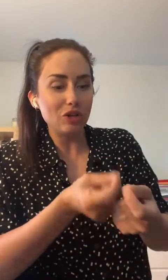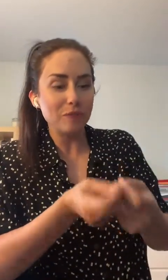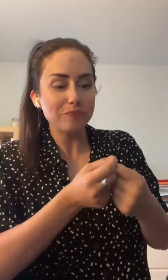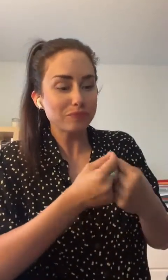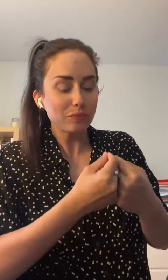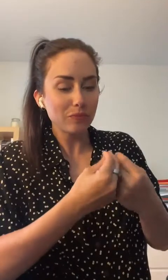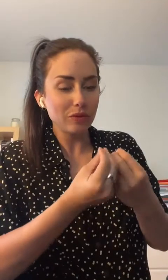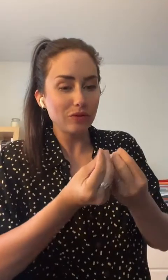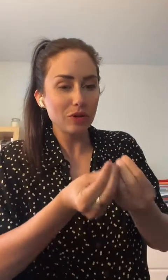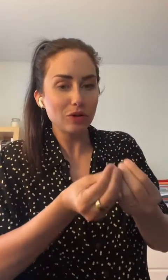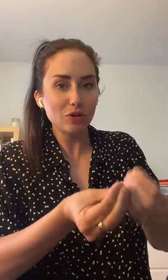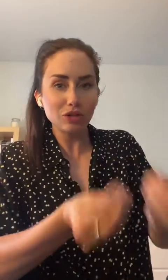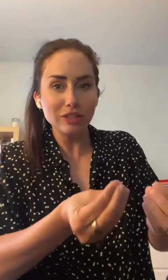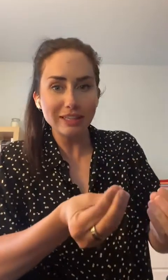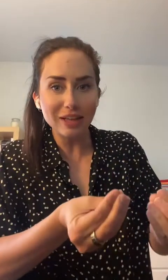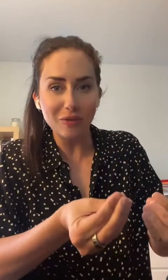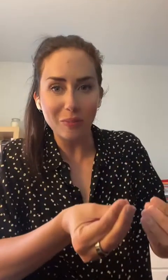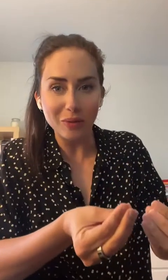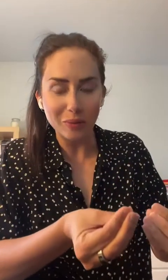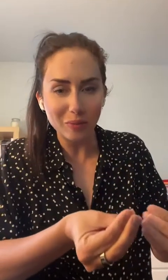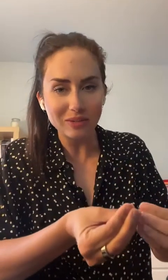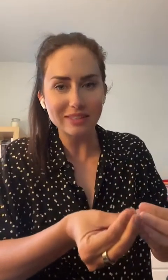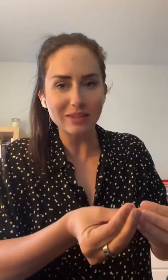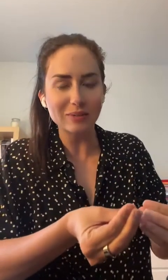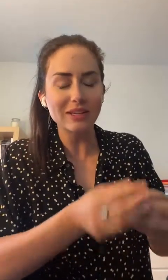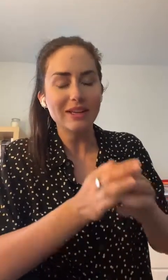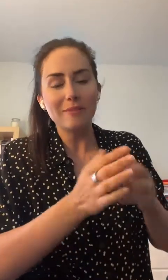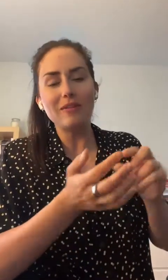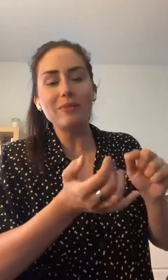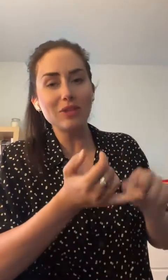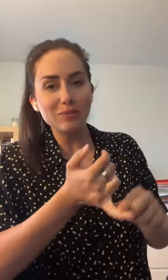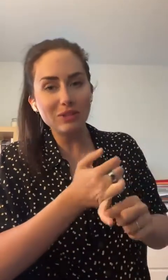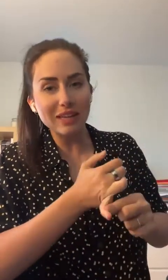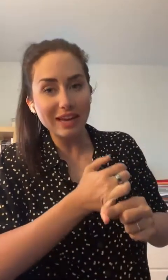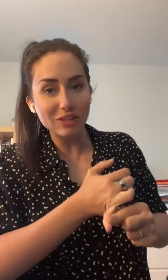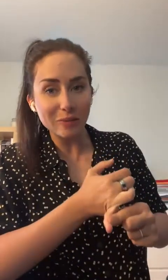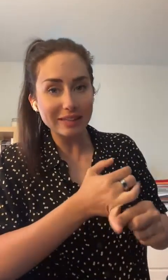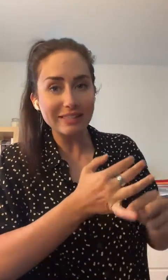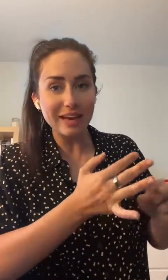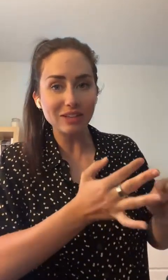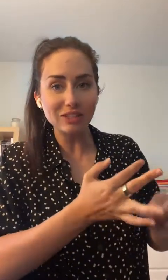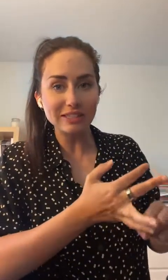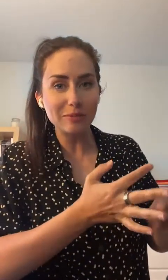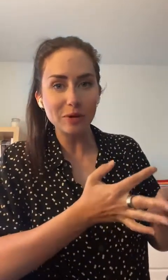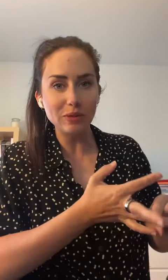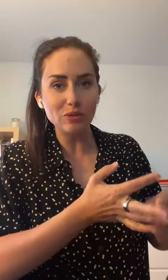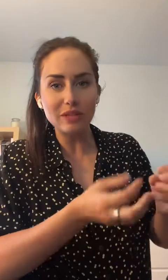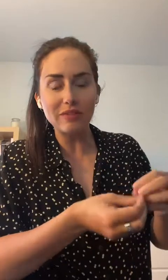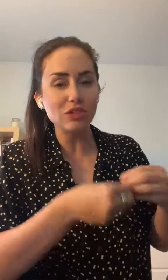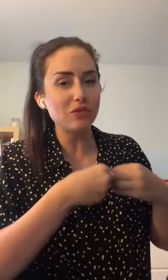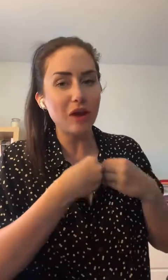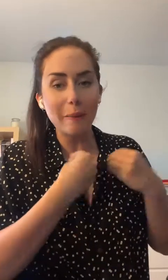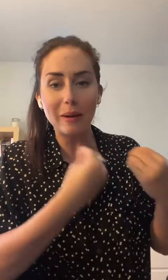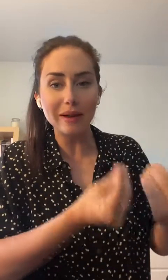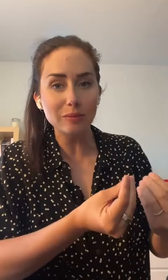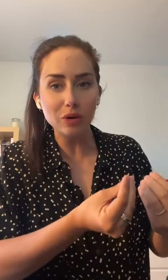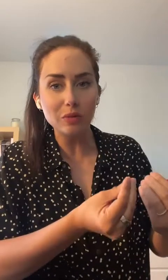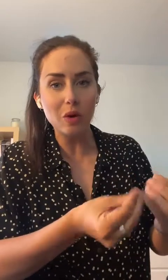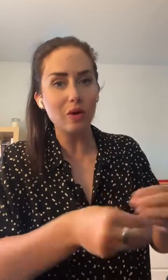cochonneries dans vos pores de peau, on dire ça comme ça. Mais en fait, plus qu'il reste de maquillage, de sébum et tout, ça va juste faire plein de points noirs.